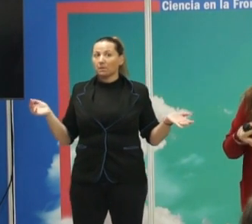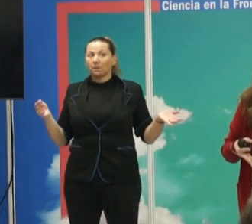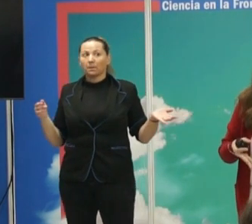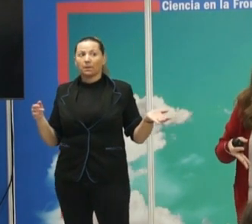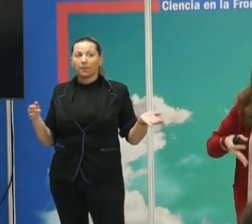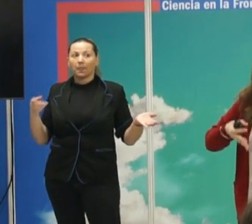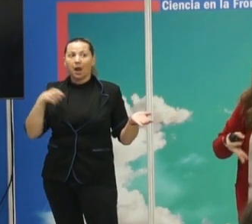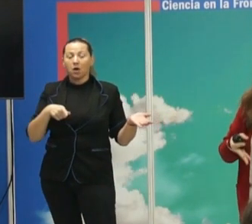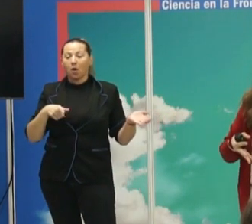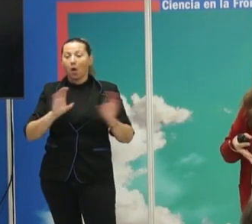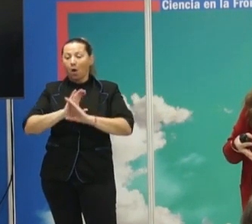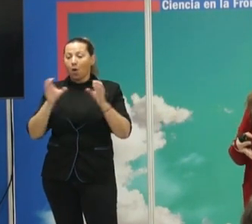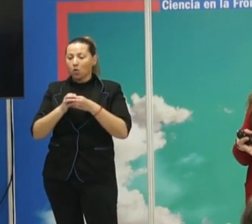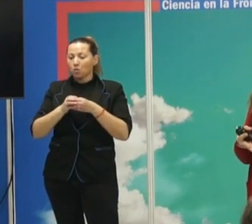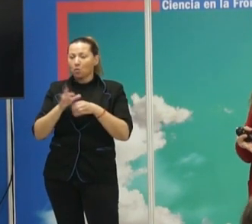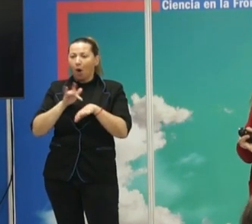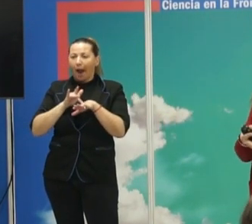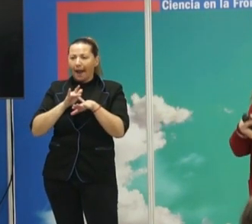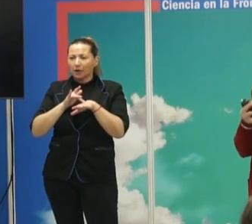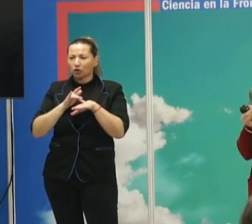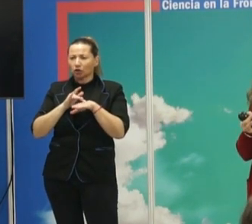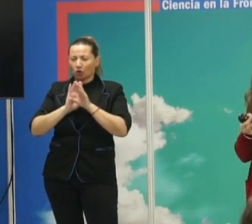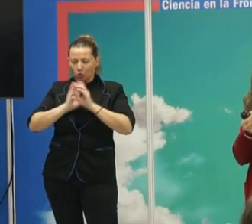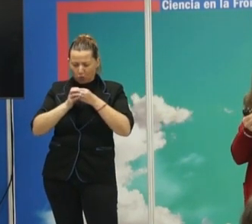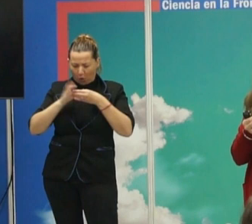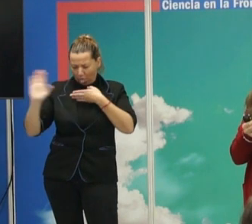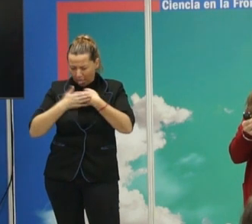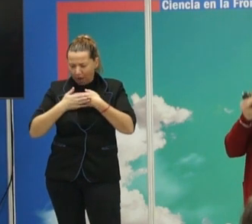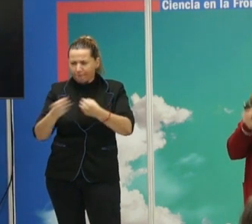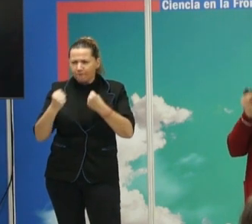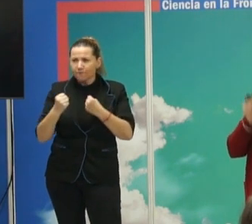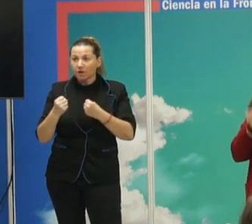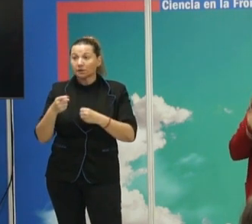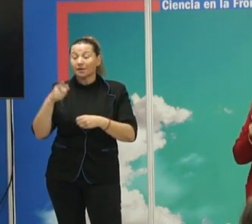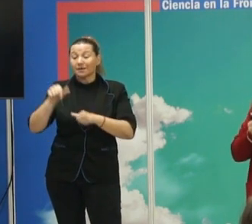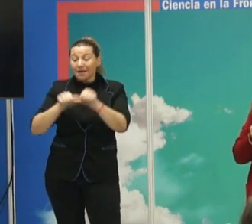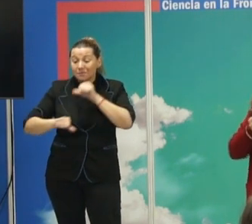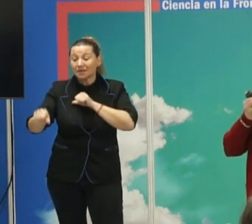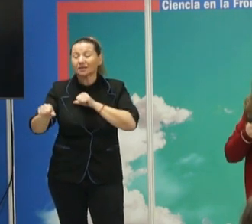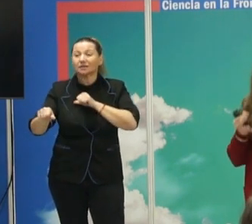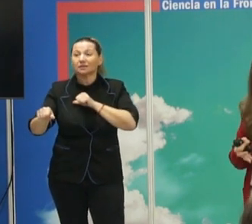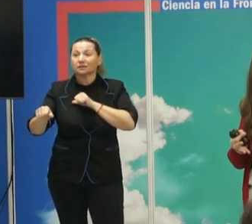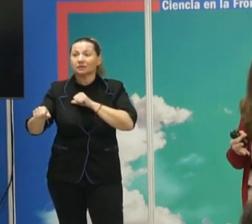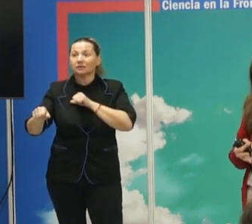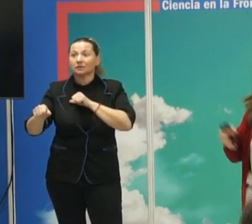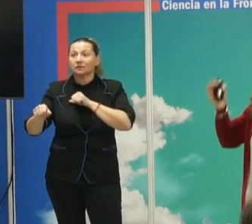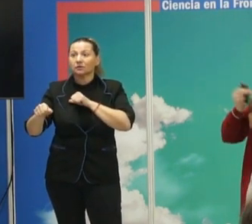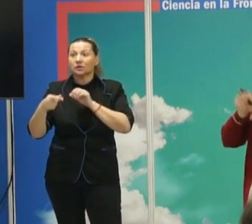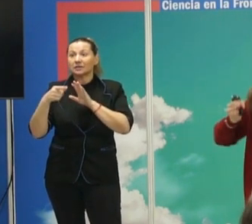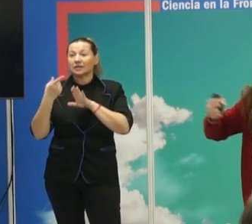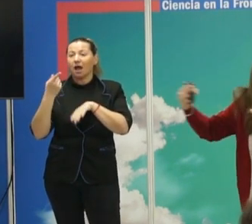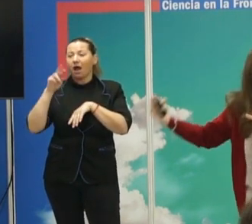cerrados, grupos fuertes, en el que surge algo que hace que a partir de ese momento, por esas razones,